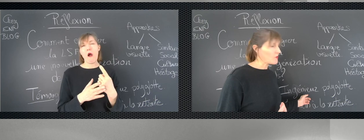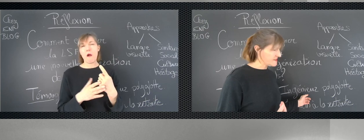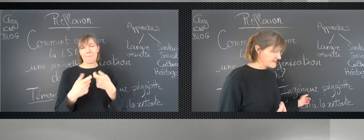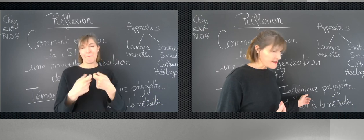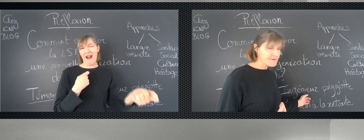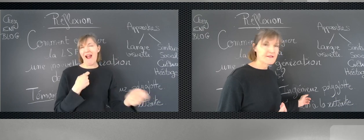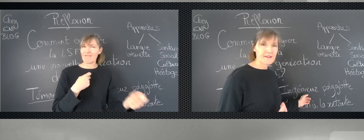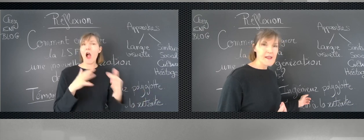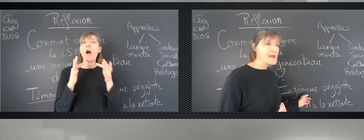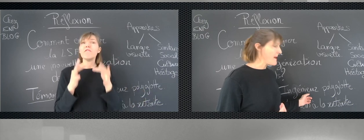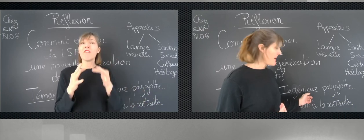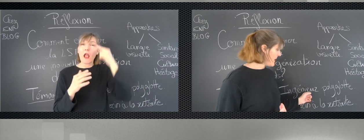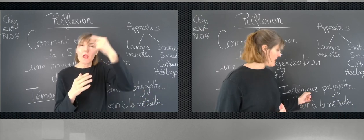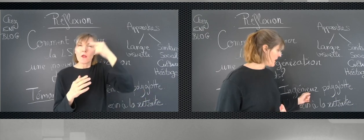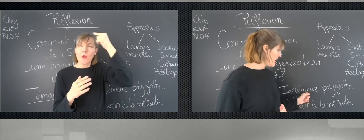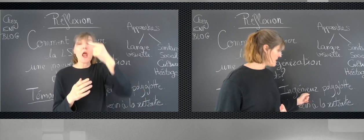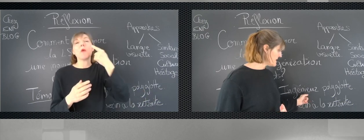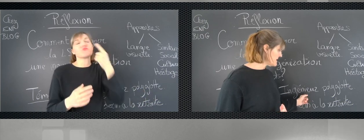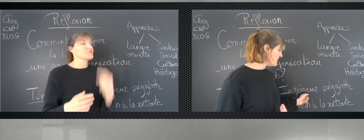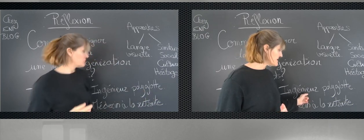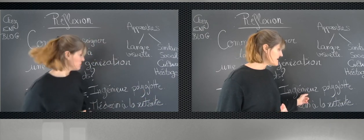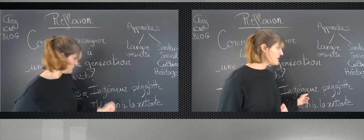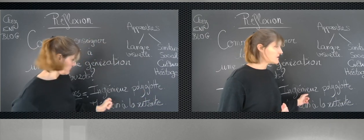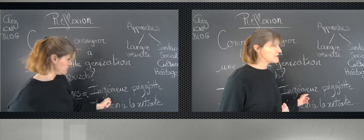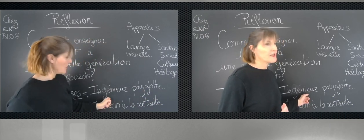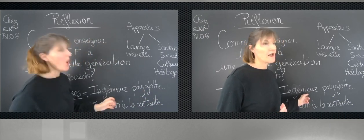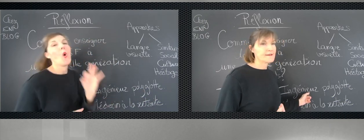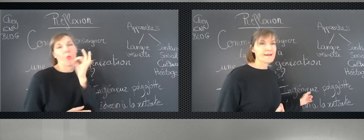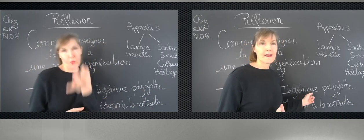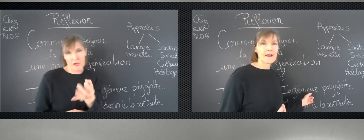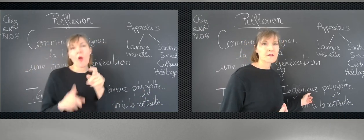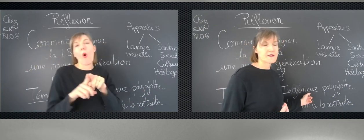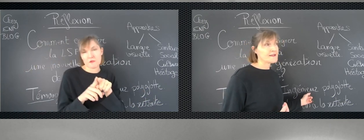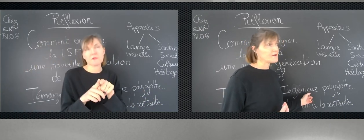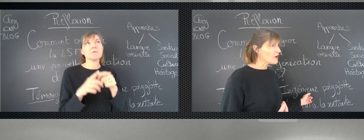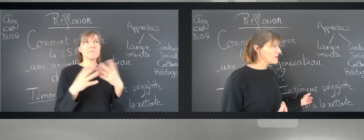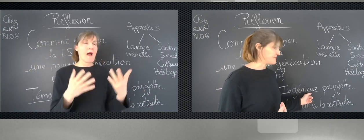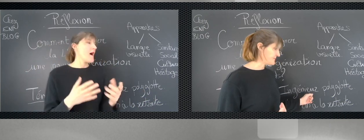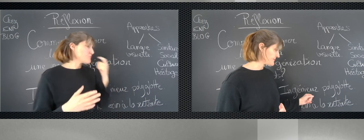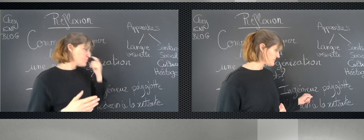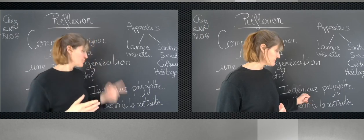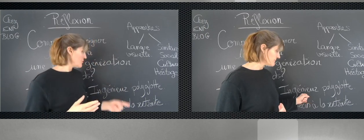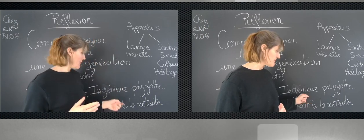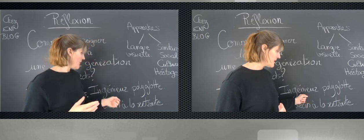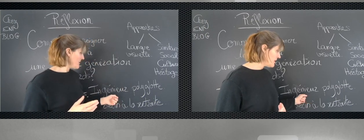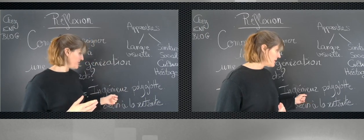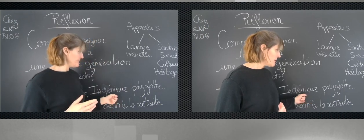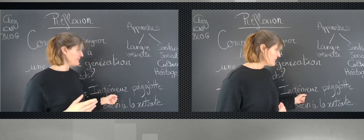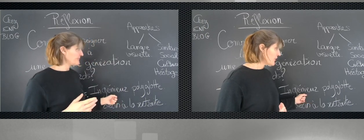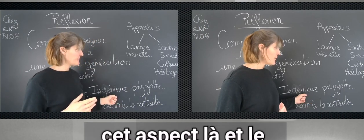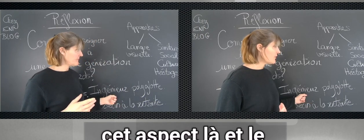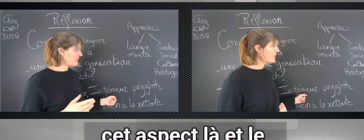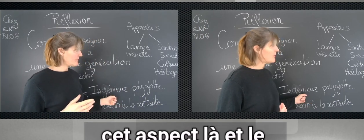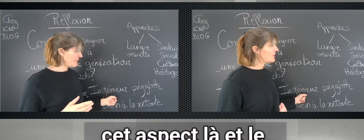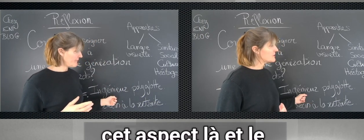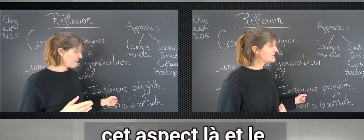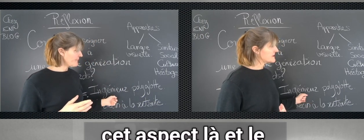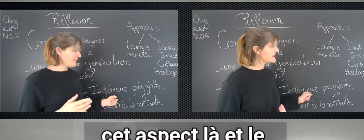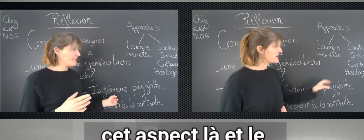aussi, c'est vrai. Mais il y a aussi, je dirais, un décalage énorme dans, je dirais, cet